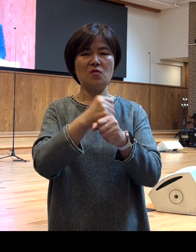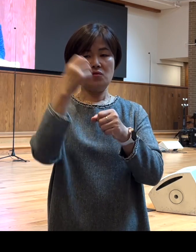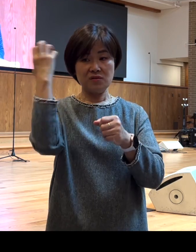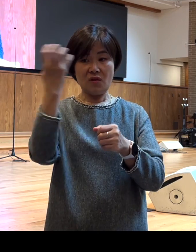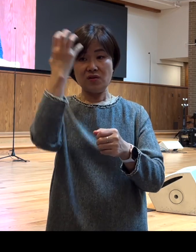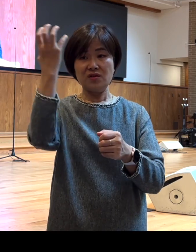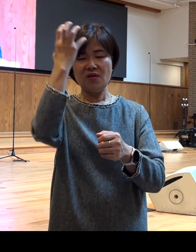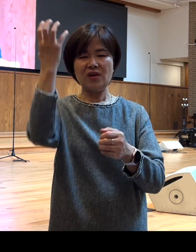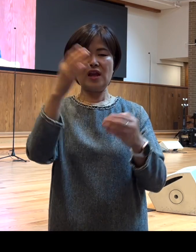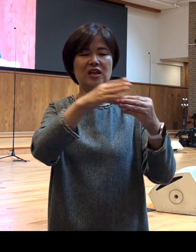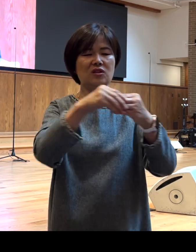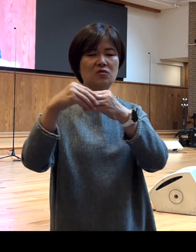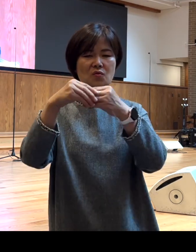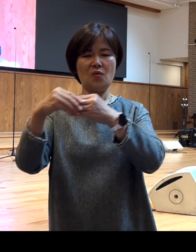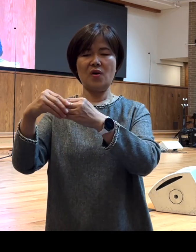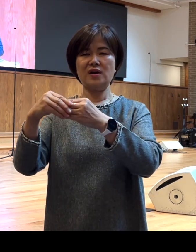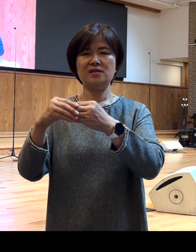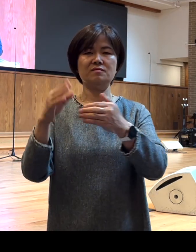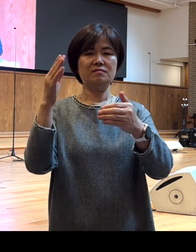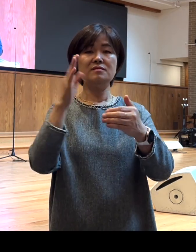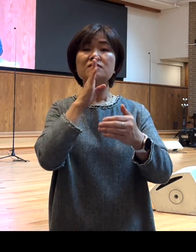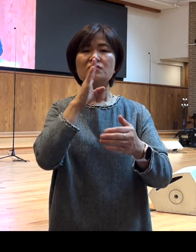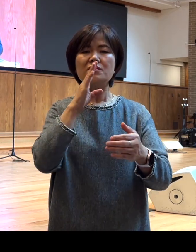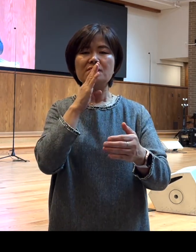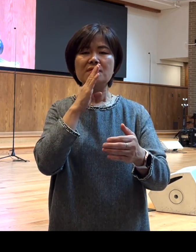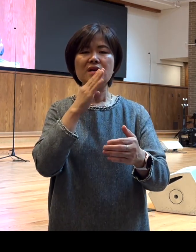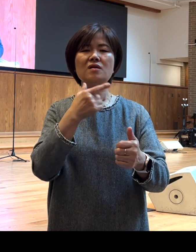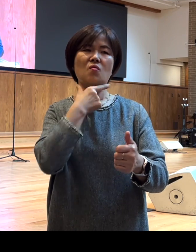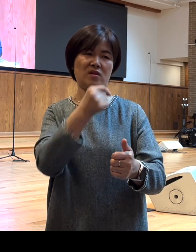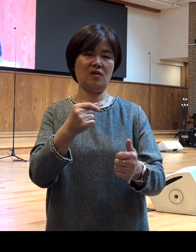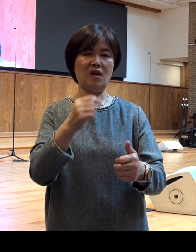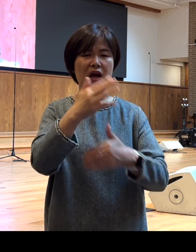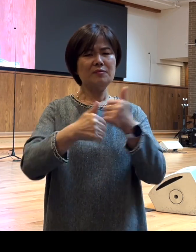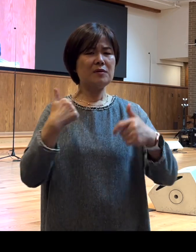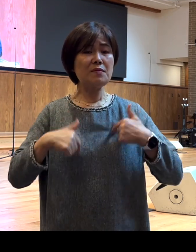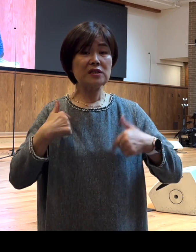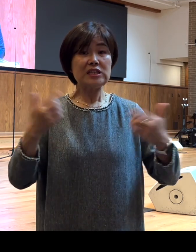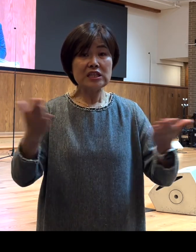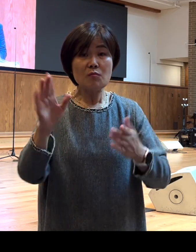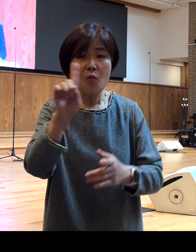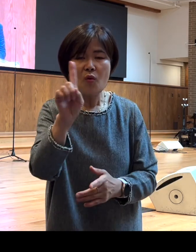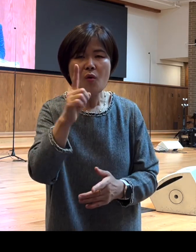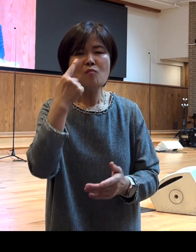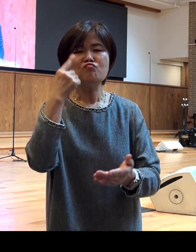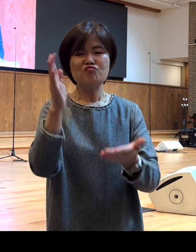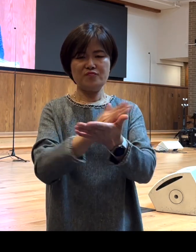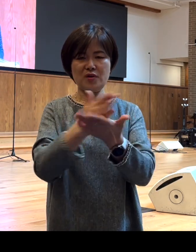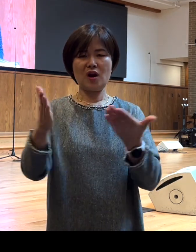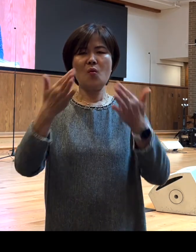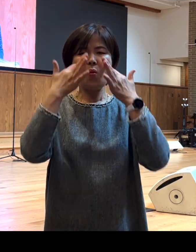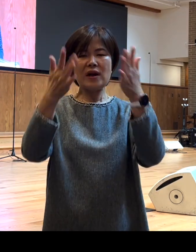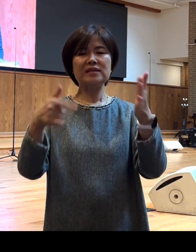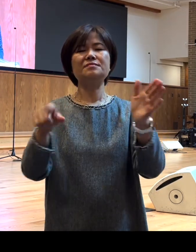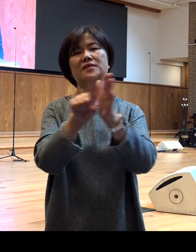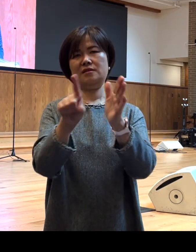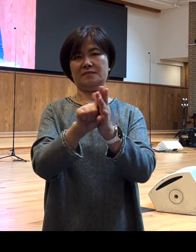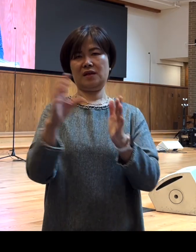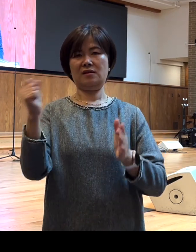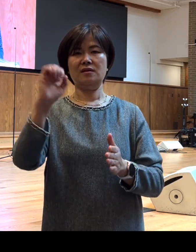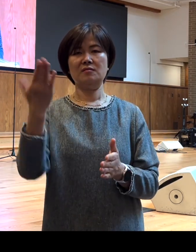인도하심을 구할 수 있어야 합니다 하나님 기뻐하시는 일이 무엇인지 분별하고 확신해야 합니다 여러분 우리가 지은 이